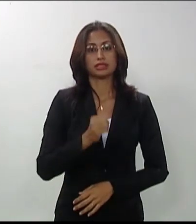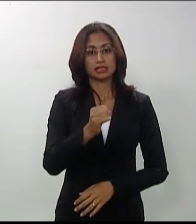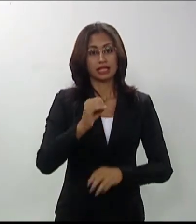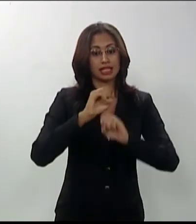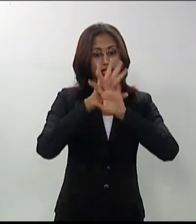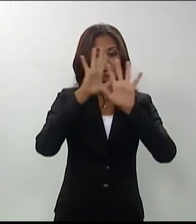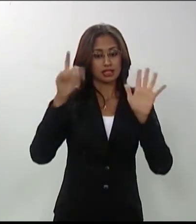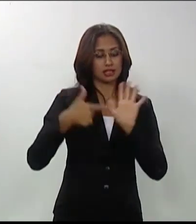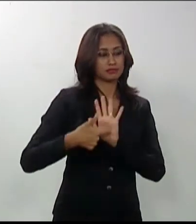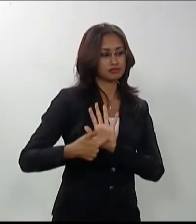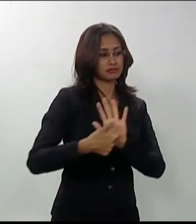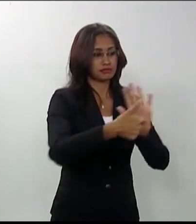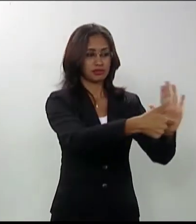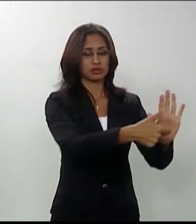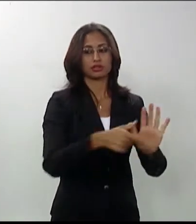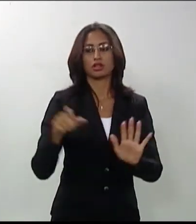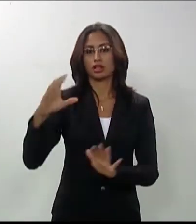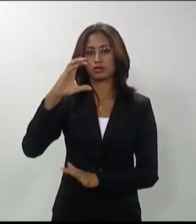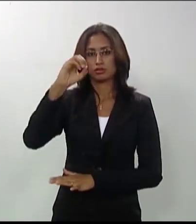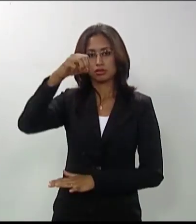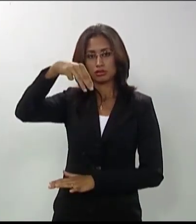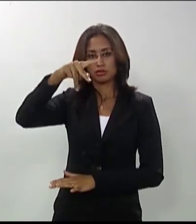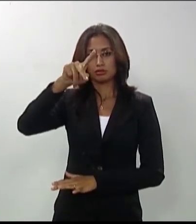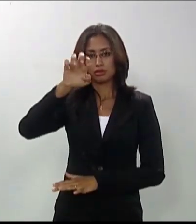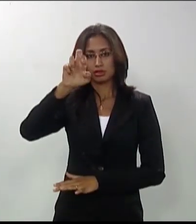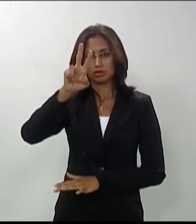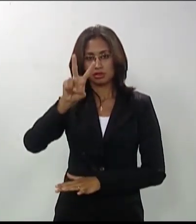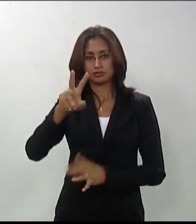.17. O do